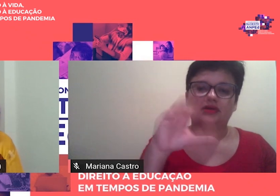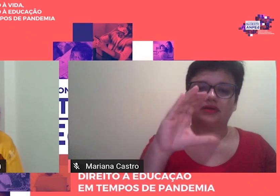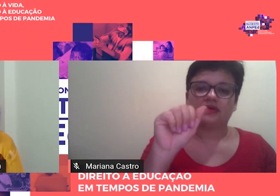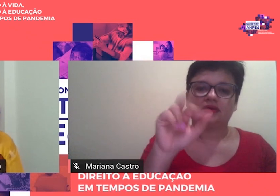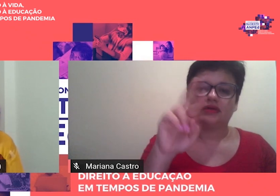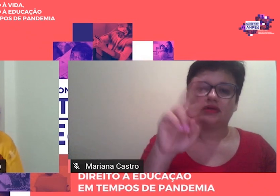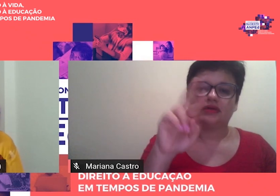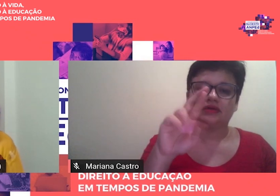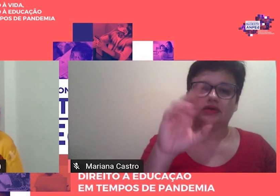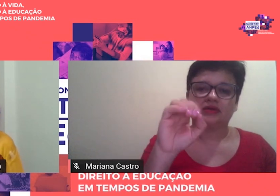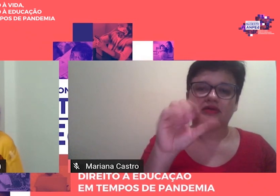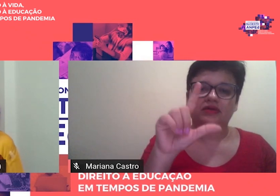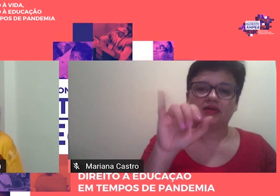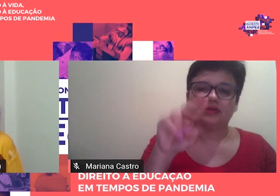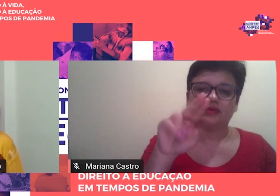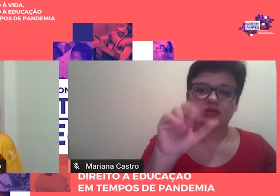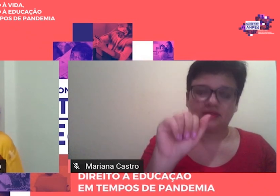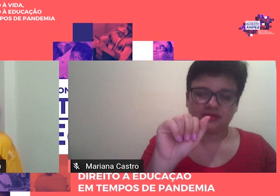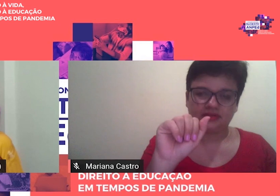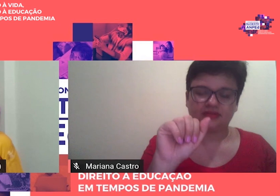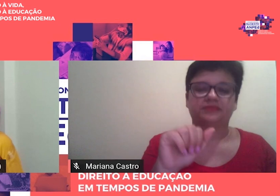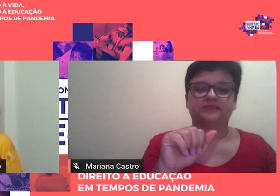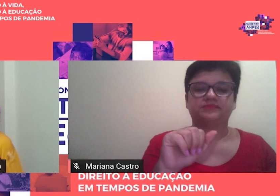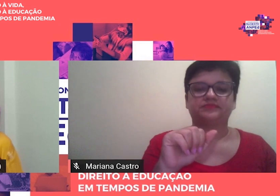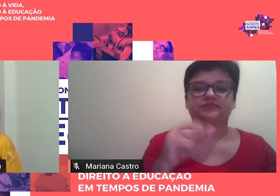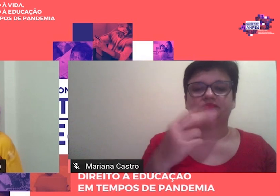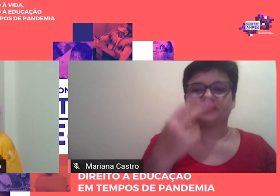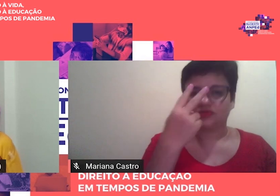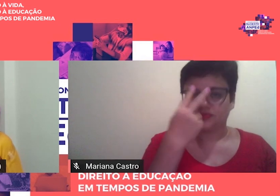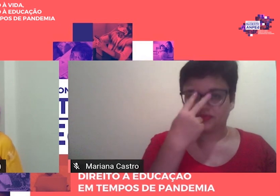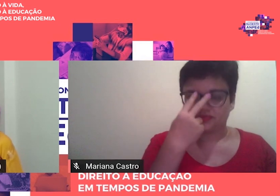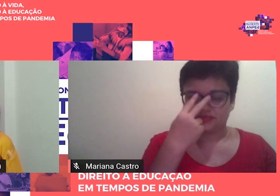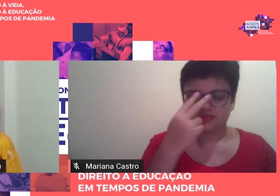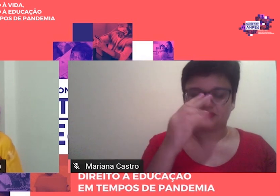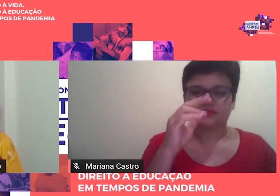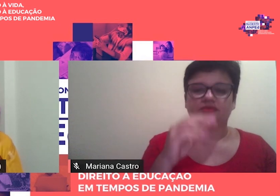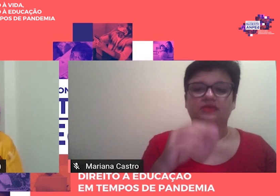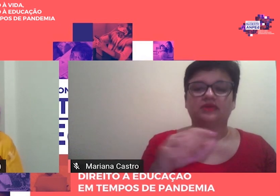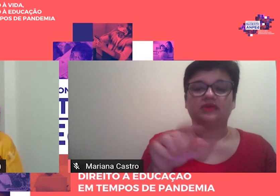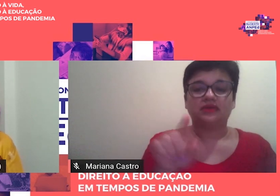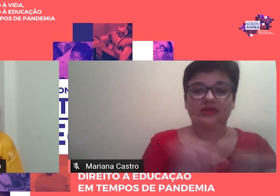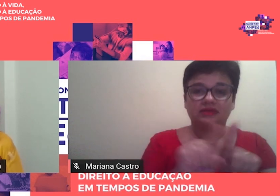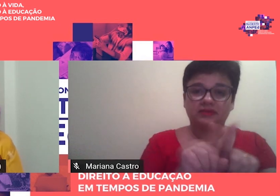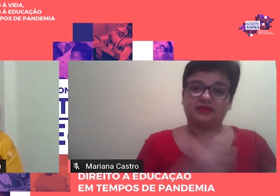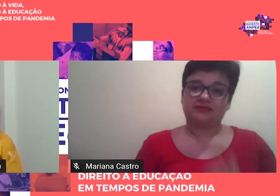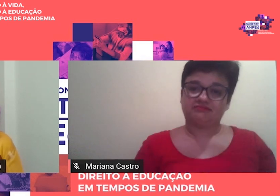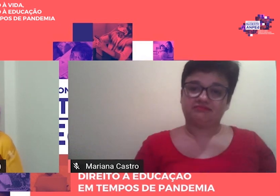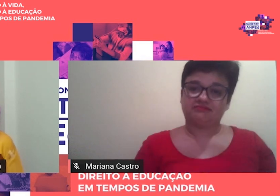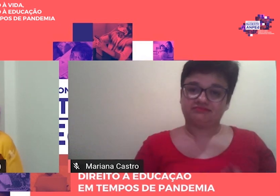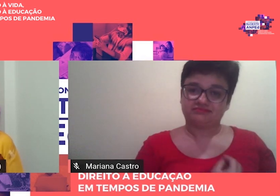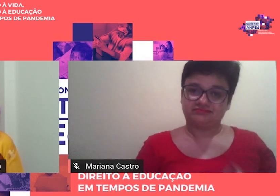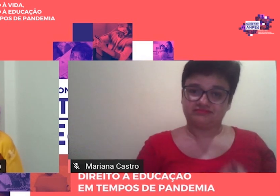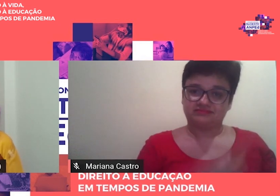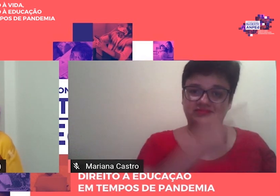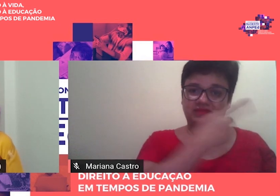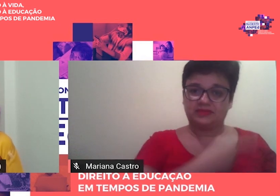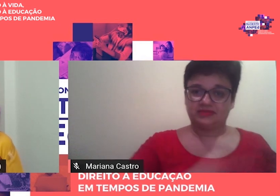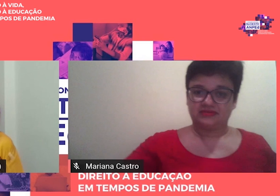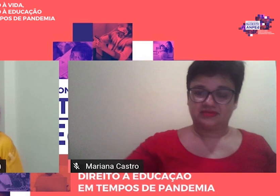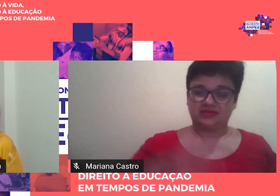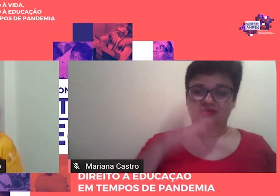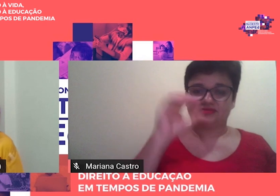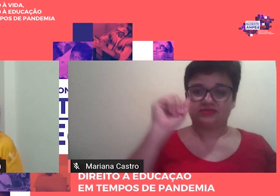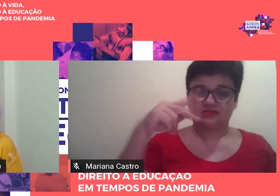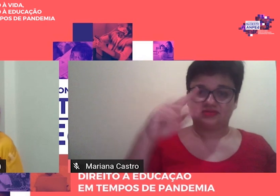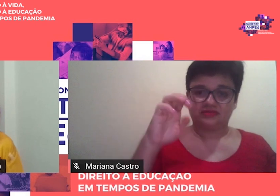Federal do Espírito Santo Contamos com a presença da nossa presidente da Amped Giovana